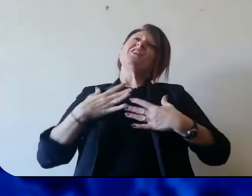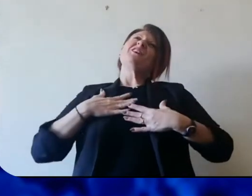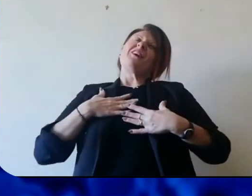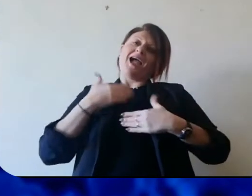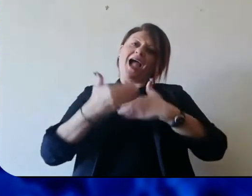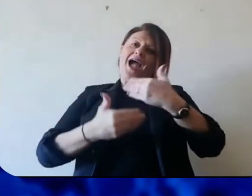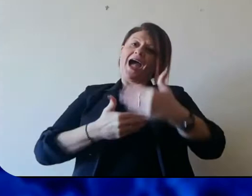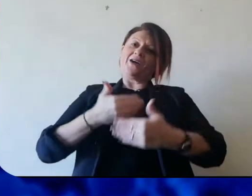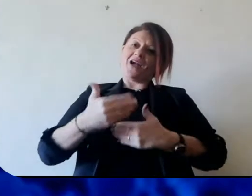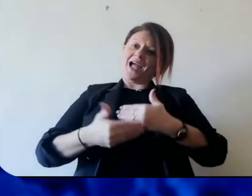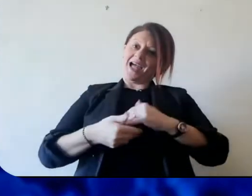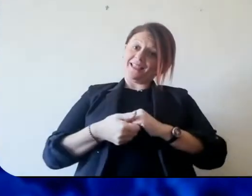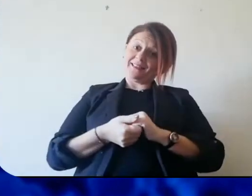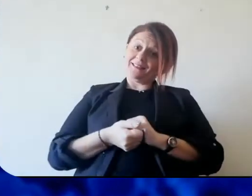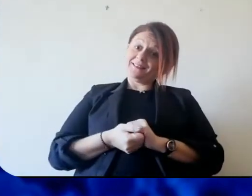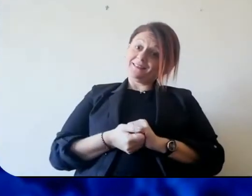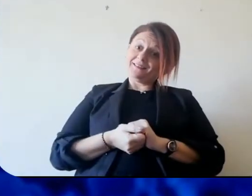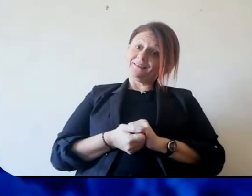è veramente quello che ci vuole.